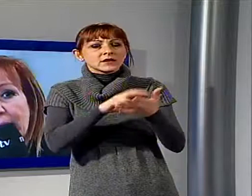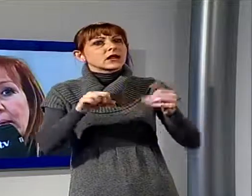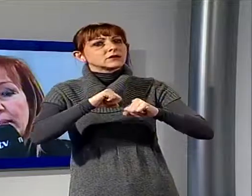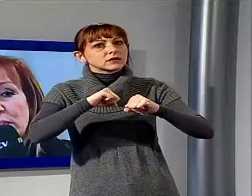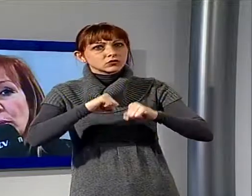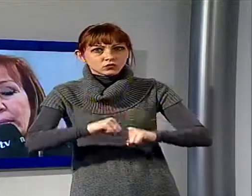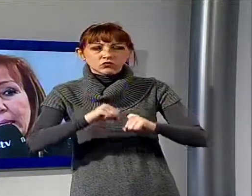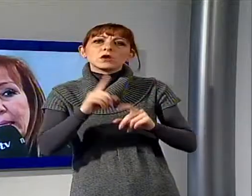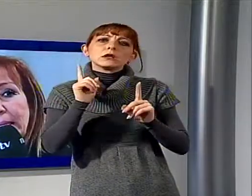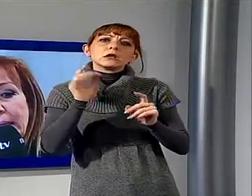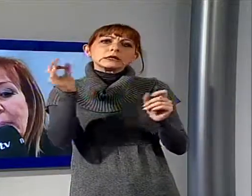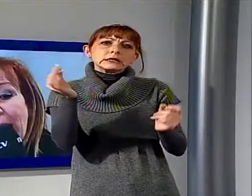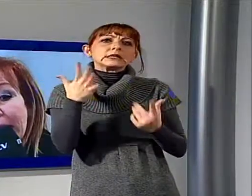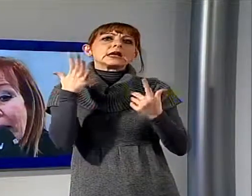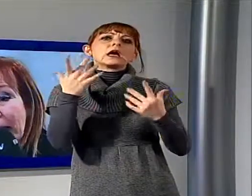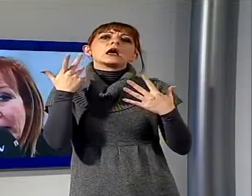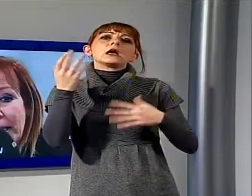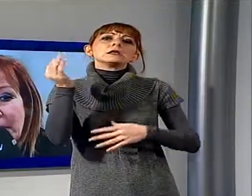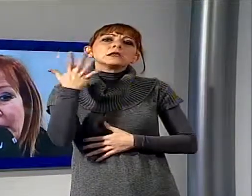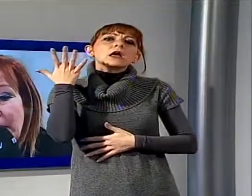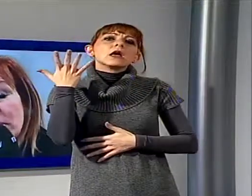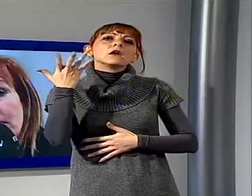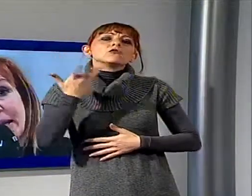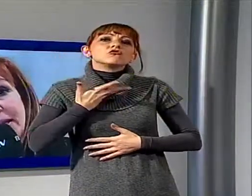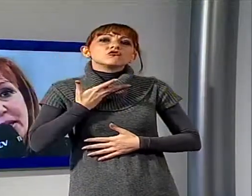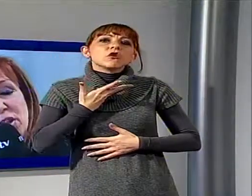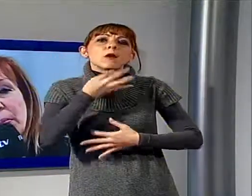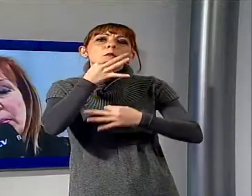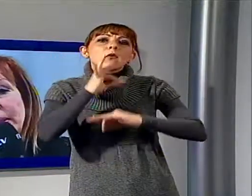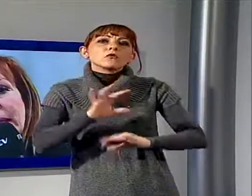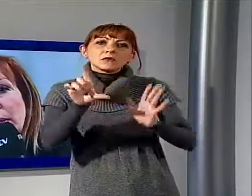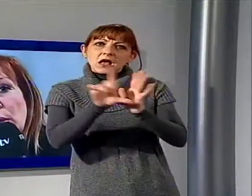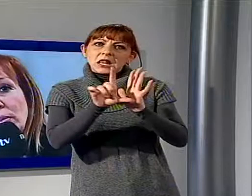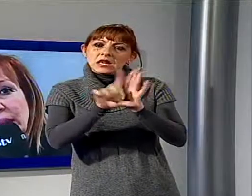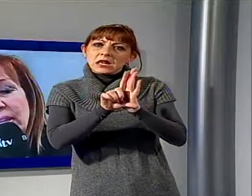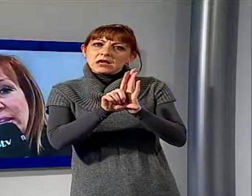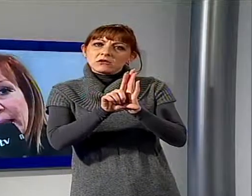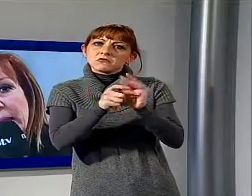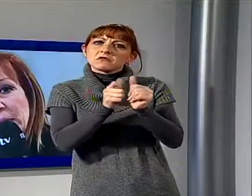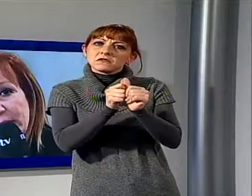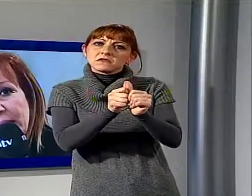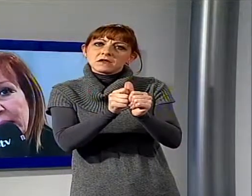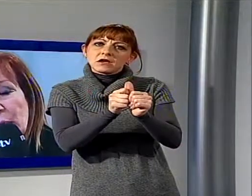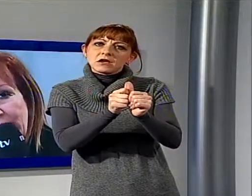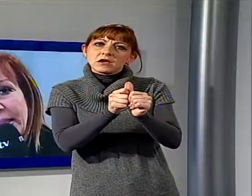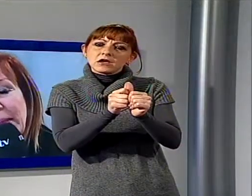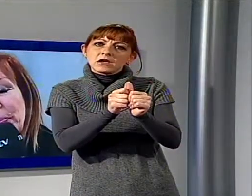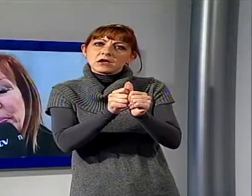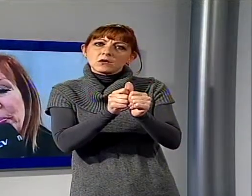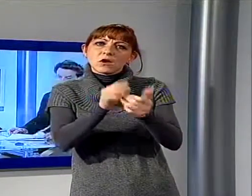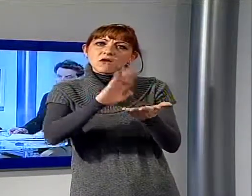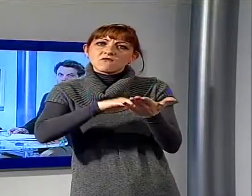se esistono delle possibilità di legge che permetteranno di rivedere questi aumenti.